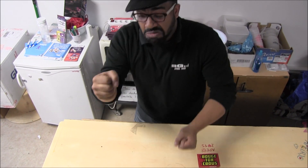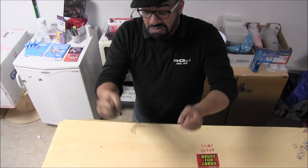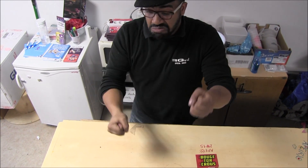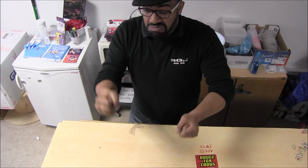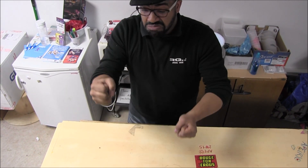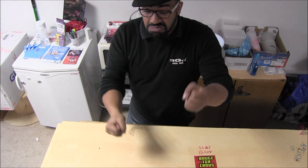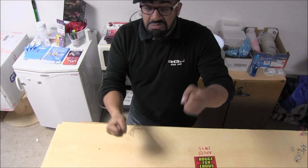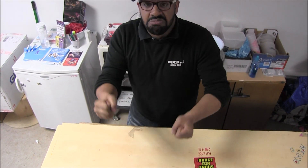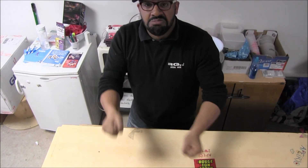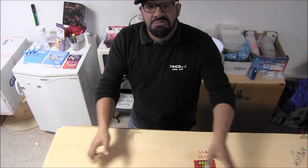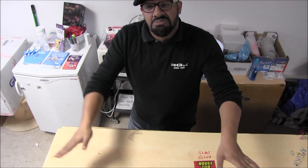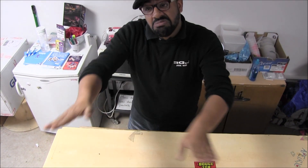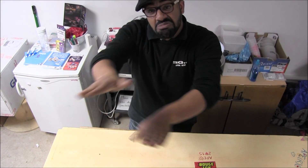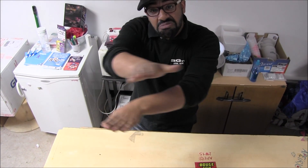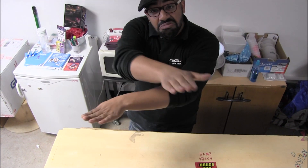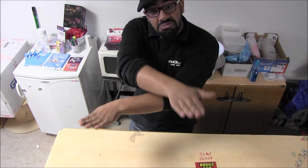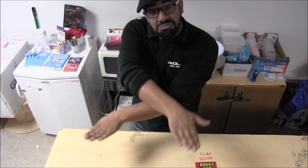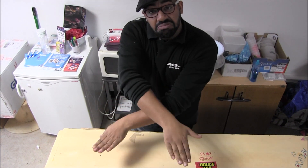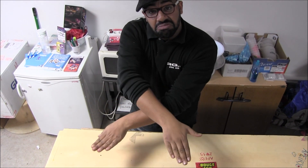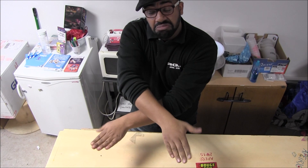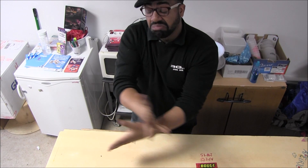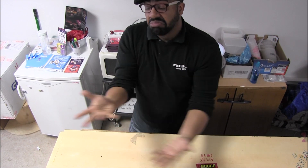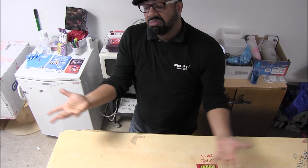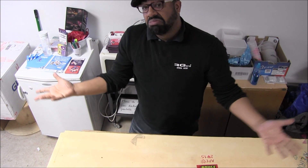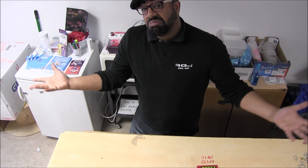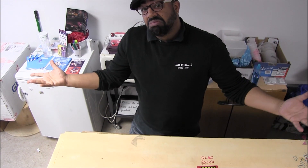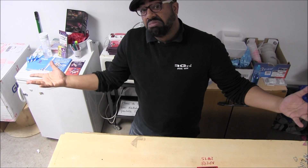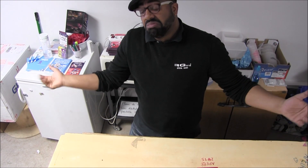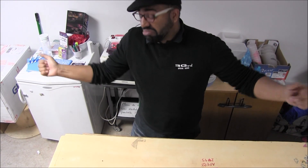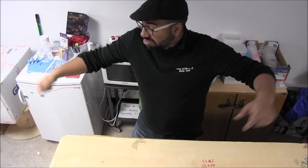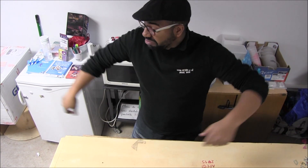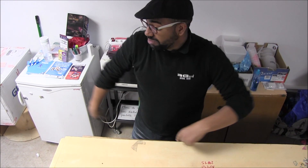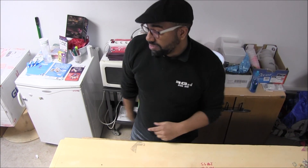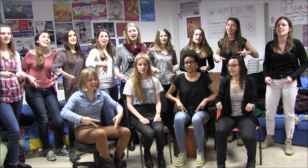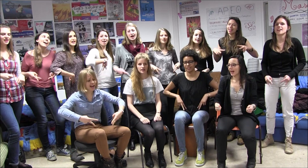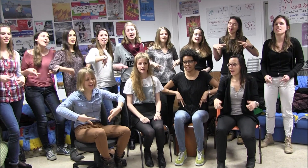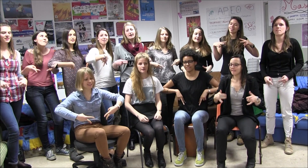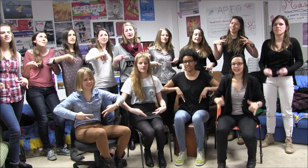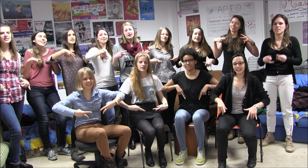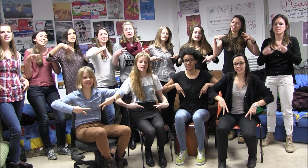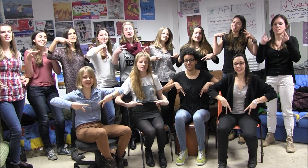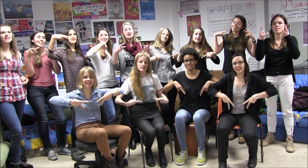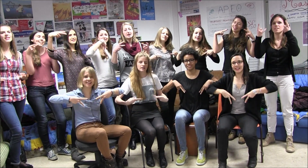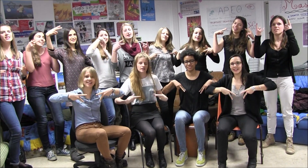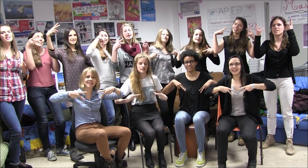je l'échange contre ta caisse C'est la vie,